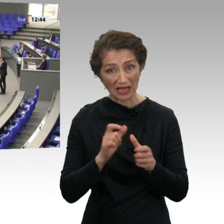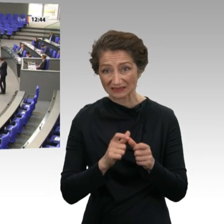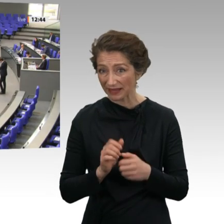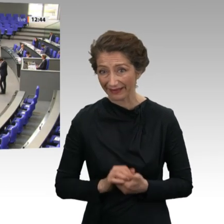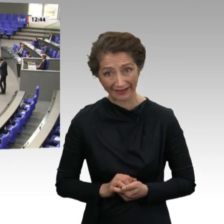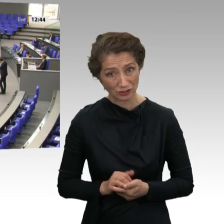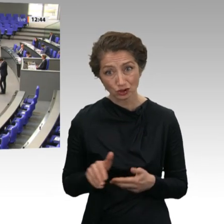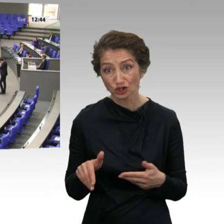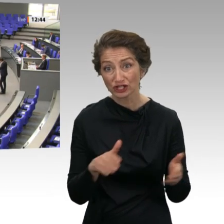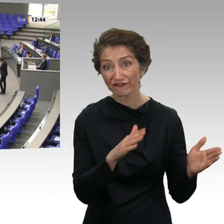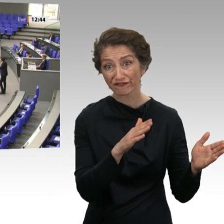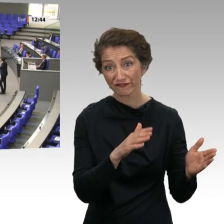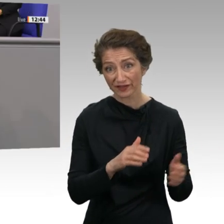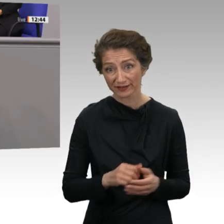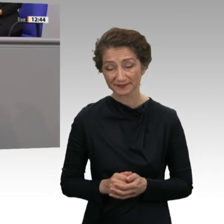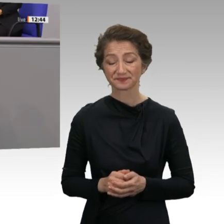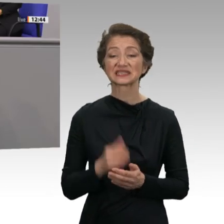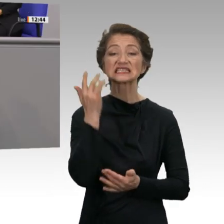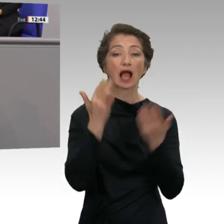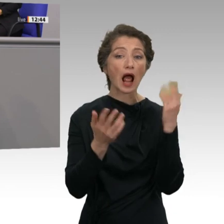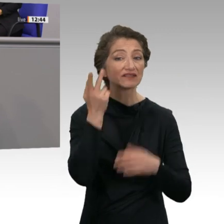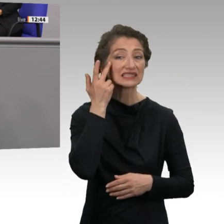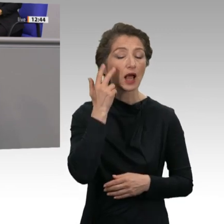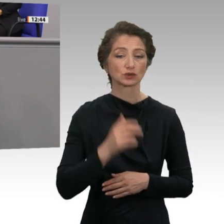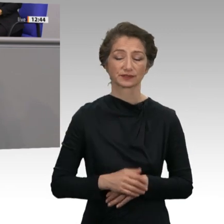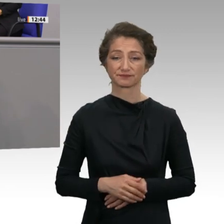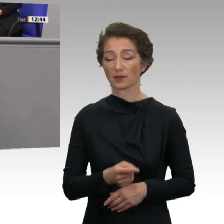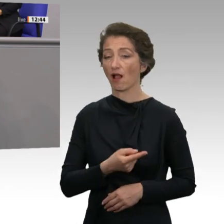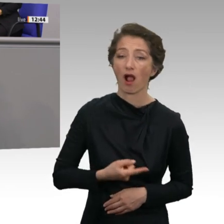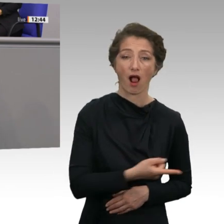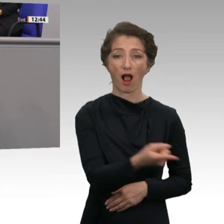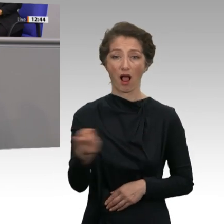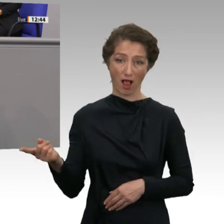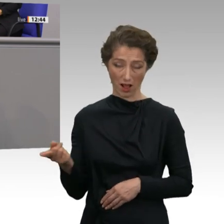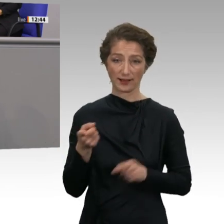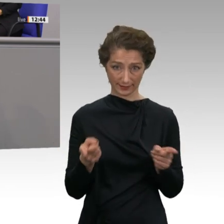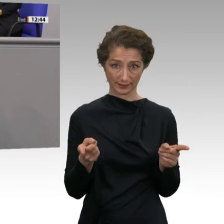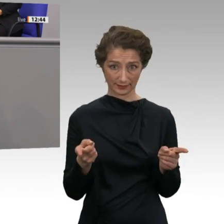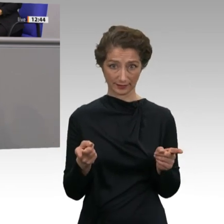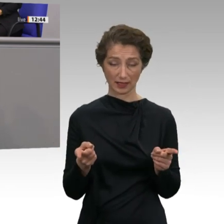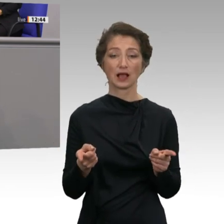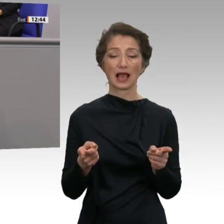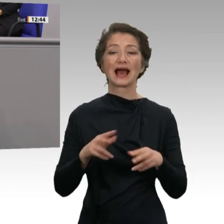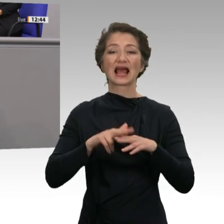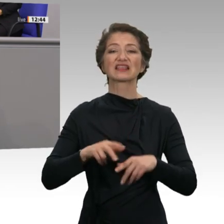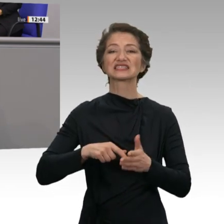folgt aus. Drei Viertel der Menschen, die trotz Ansprüchen in der Rentenversicherung in der Grundsicherung